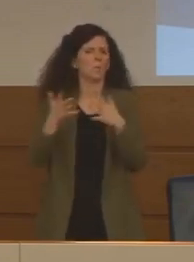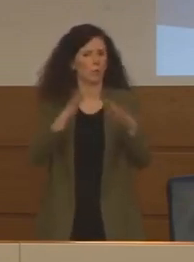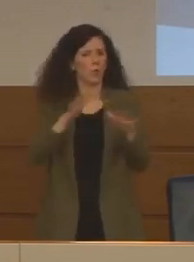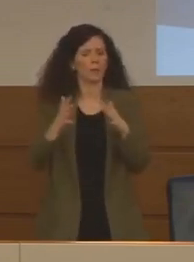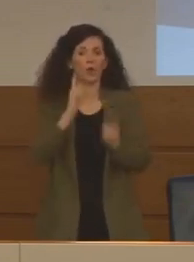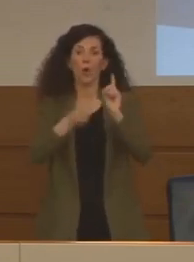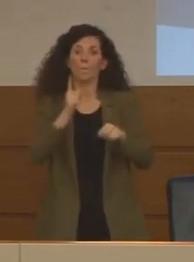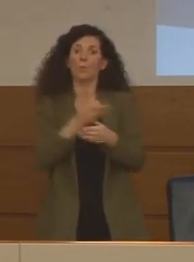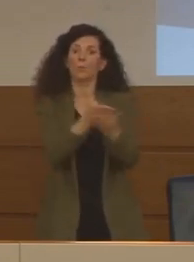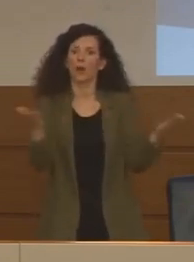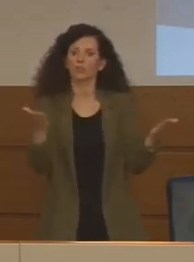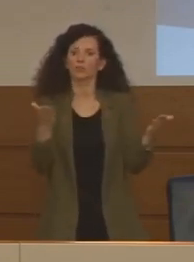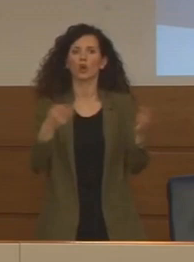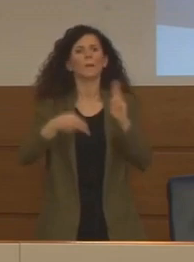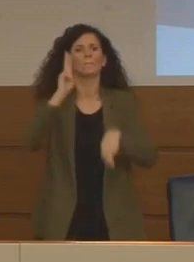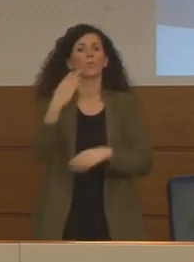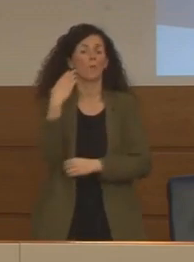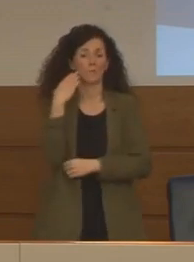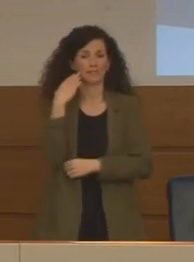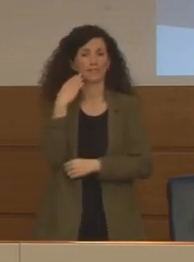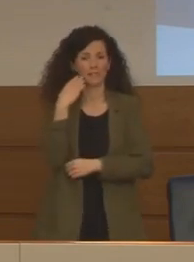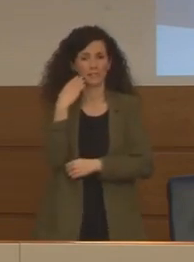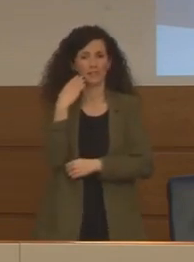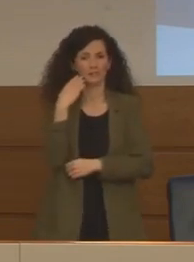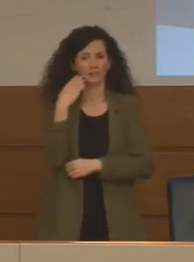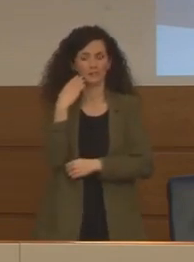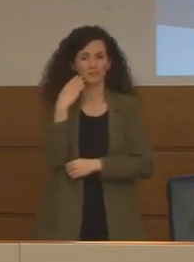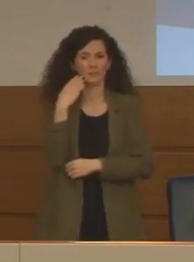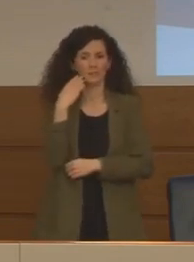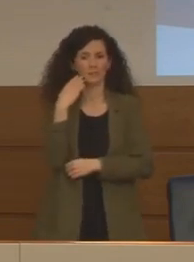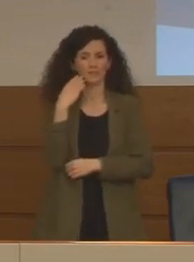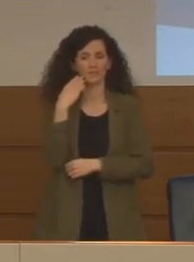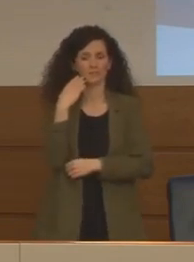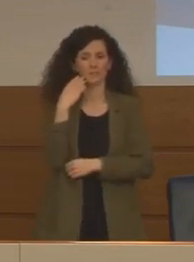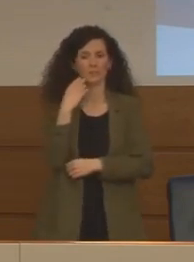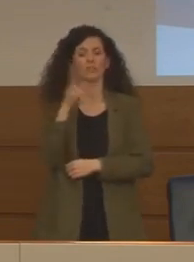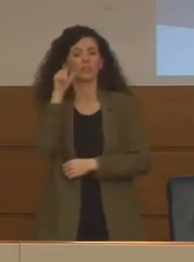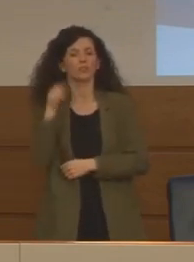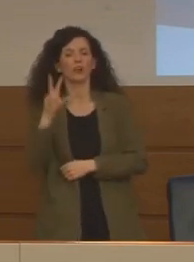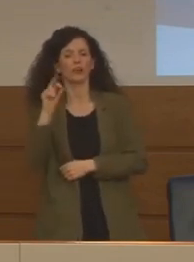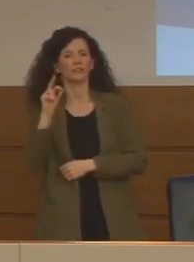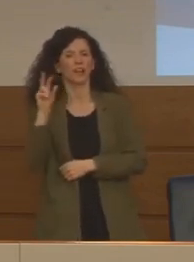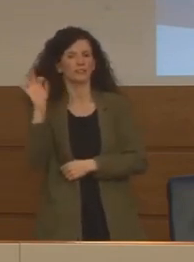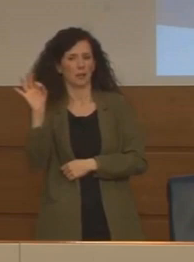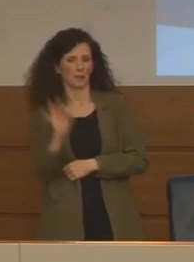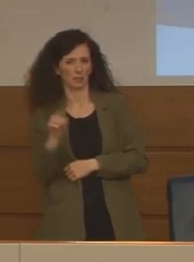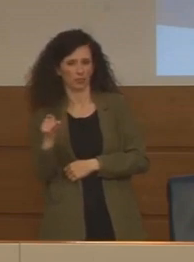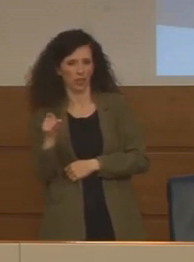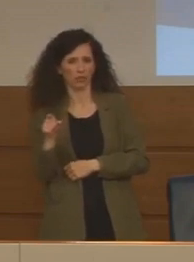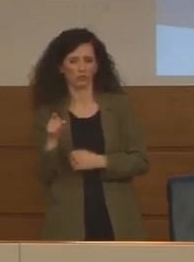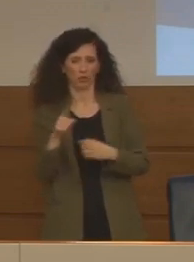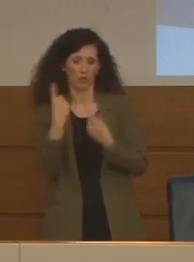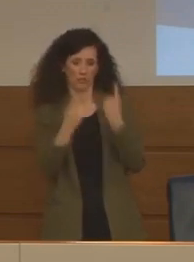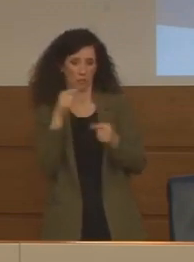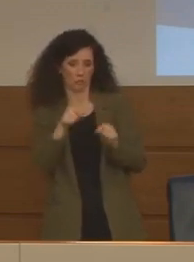è soprattutto di tipo maschile, quindi le donne sono soltanto il 30%, in questo